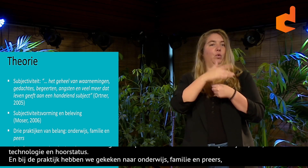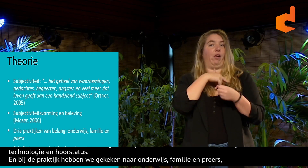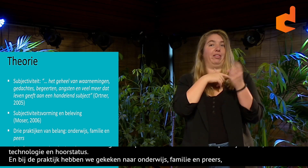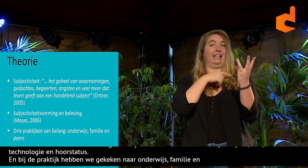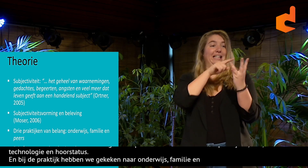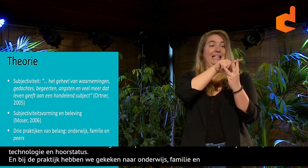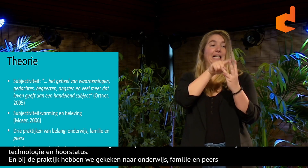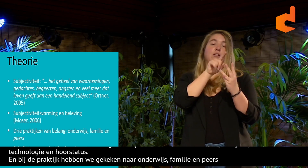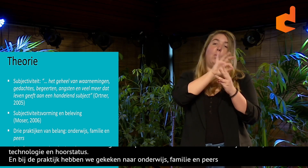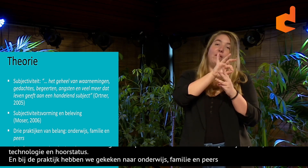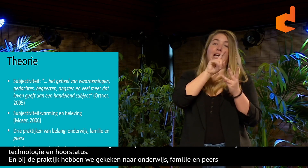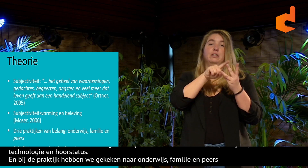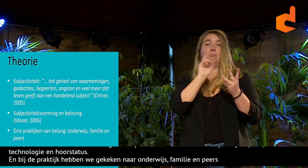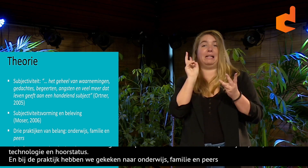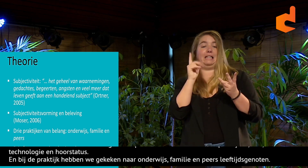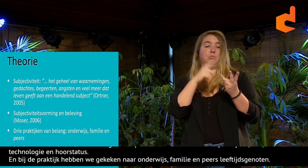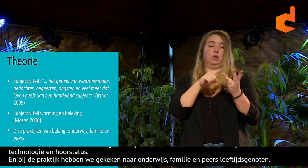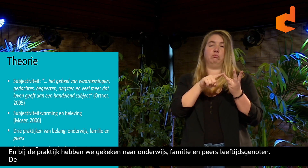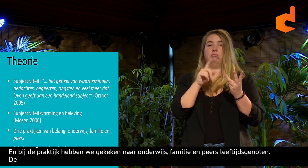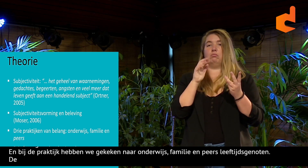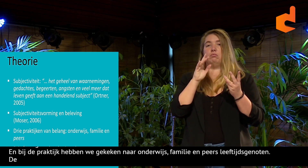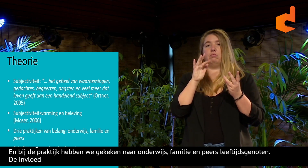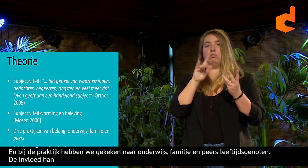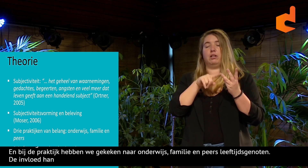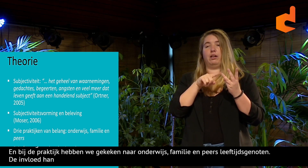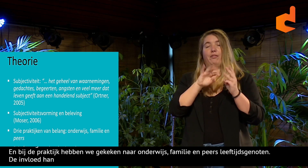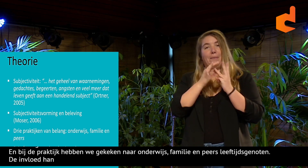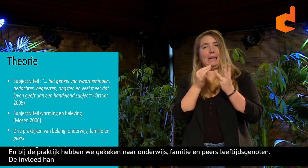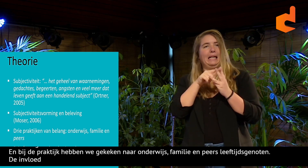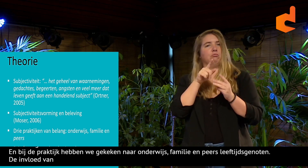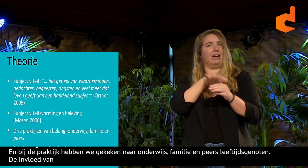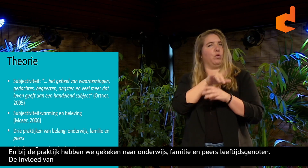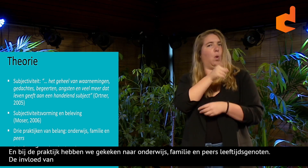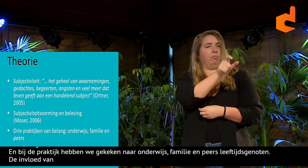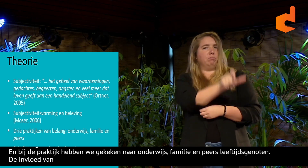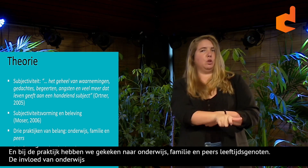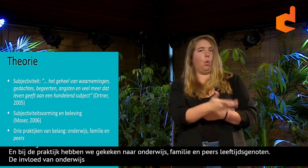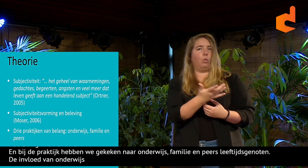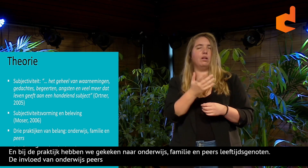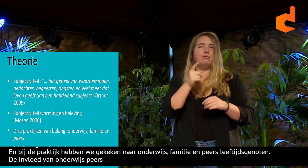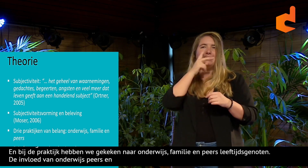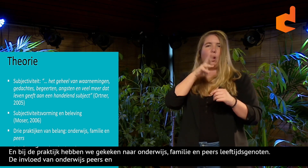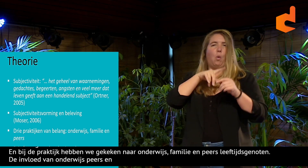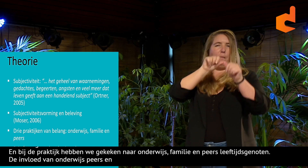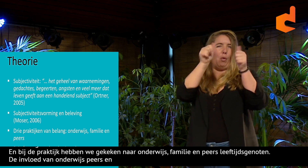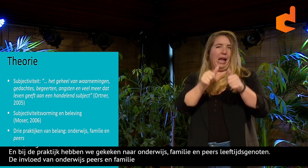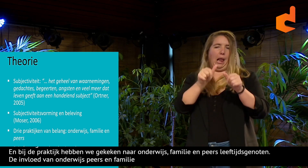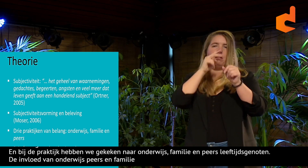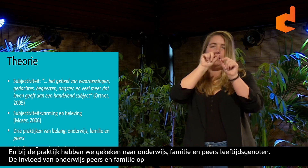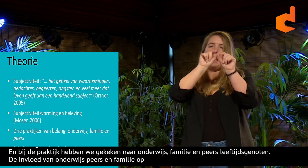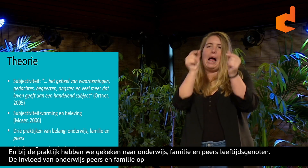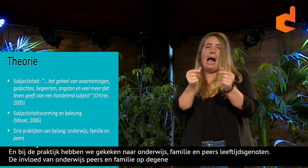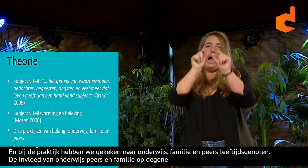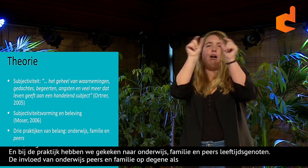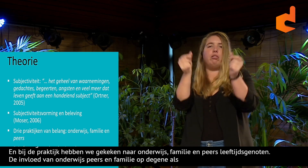Dus wij hebben gekeken naar de invloed van onderwijs, peers en familie op degene als